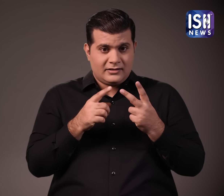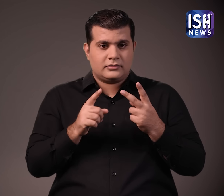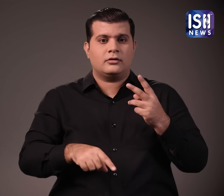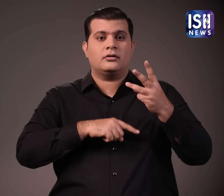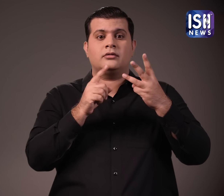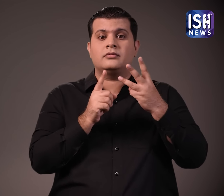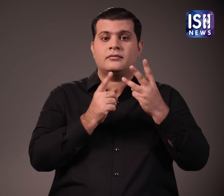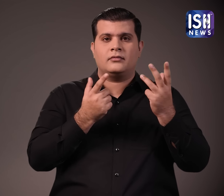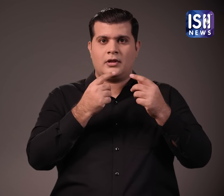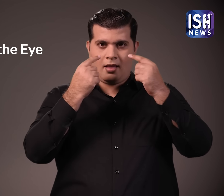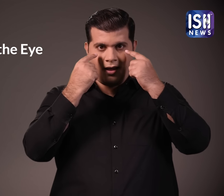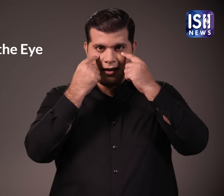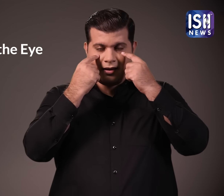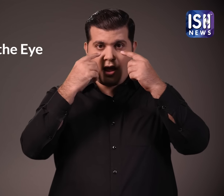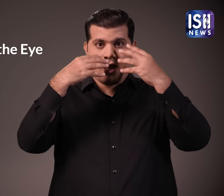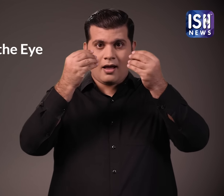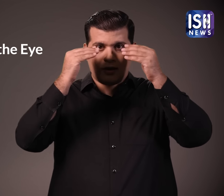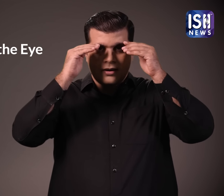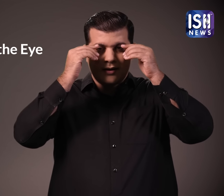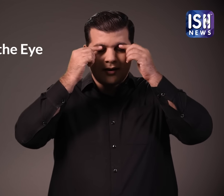आखों के आज पास सुजन,